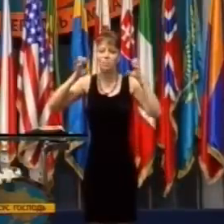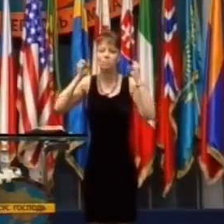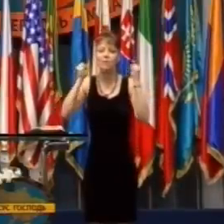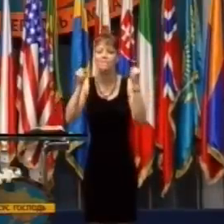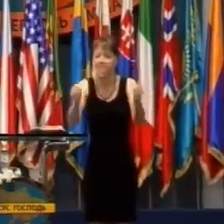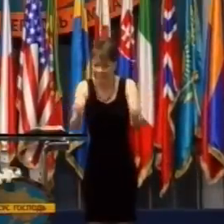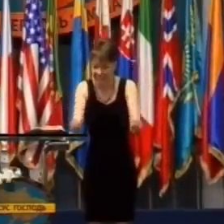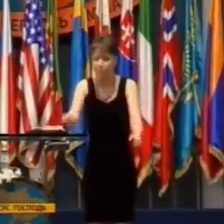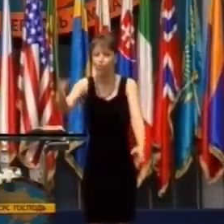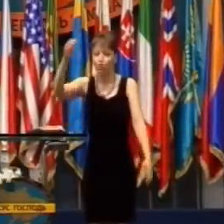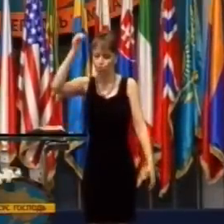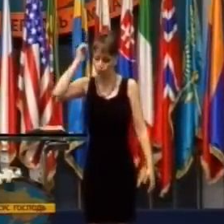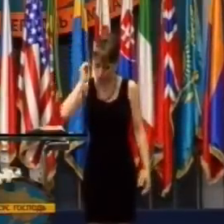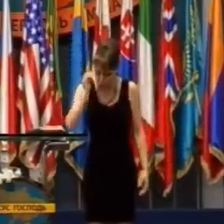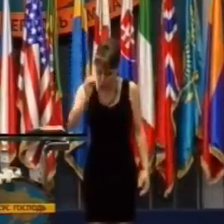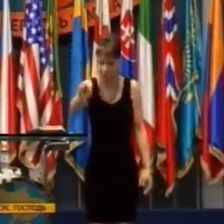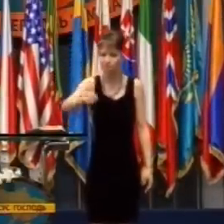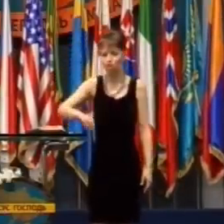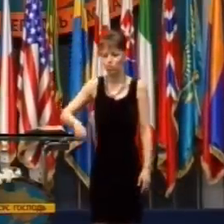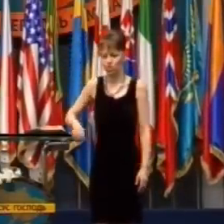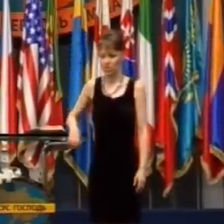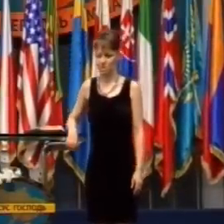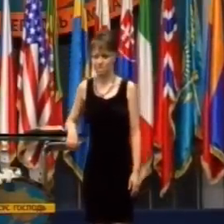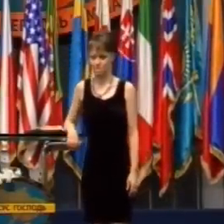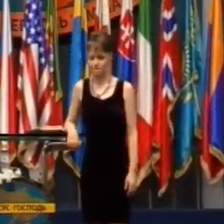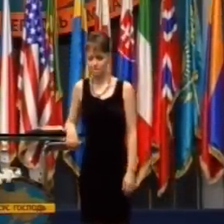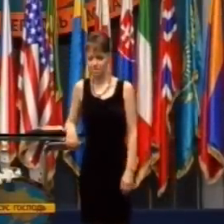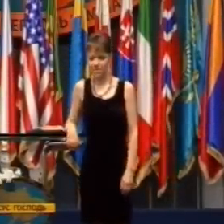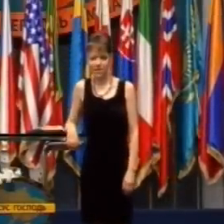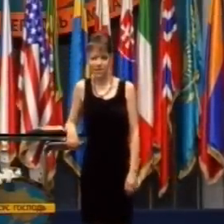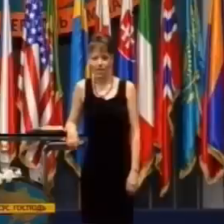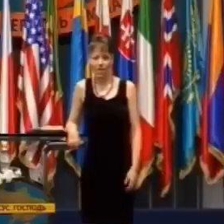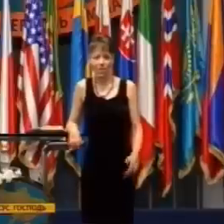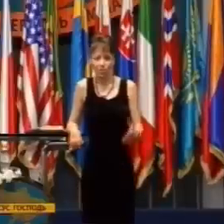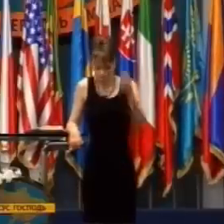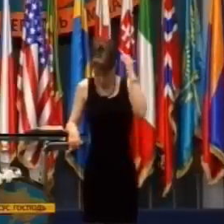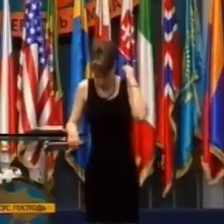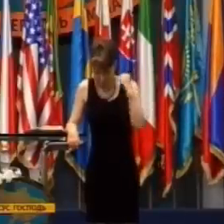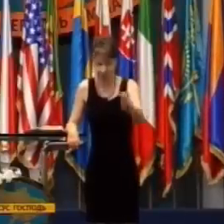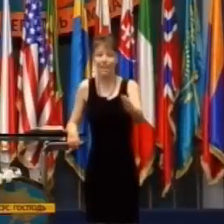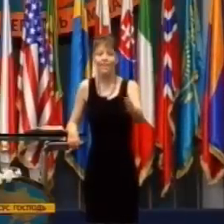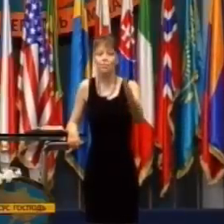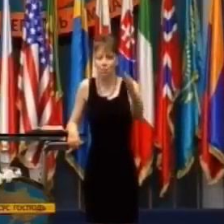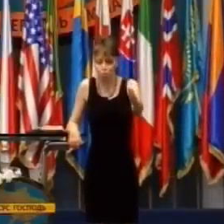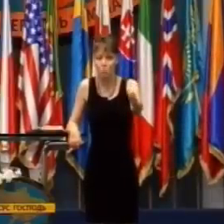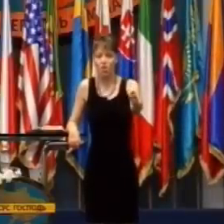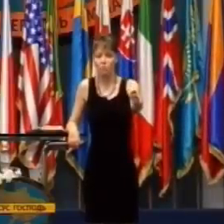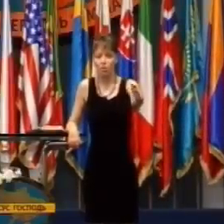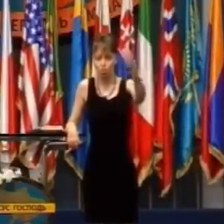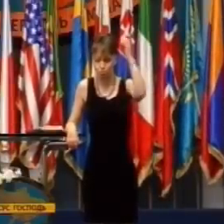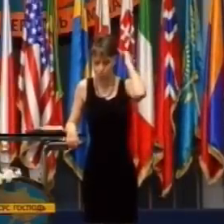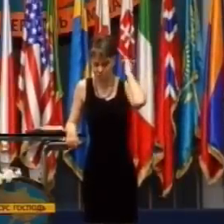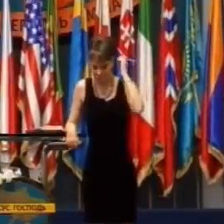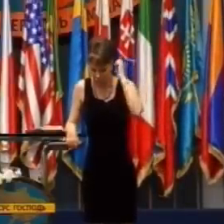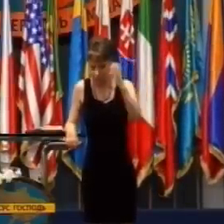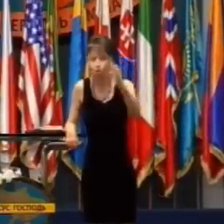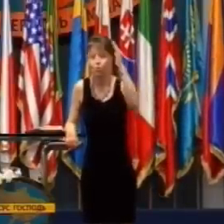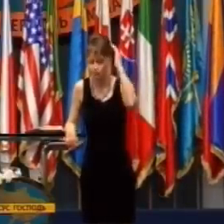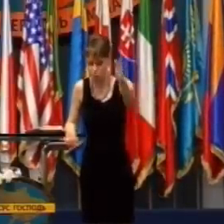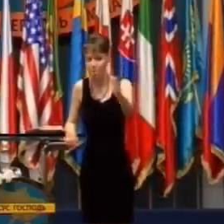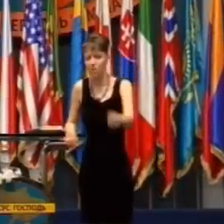že musíte veriť takémuto zázraku. Nemôžete hlavou vytvoriť zázrak.